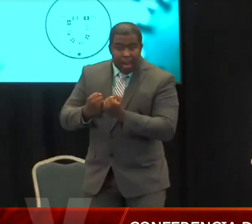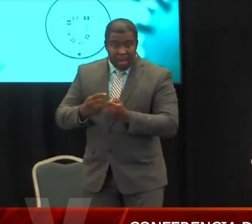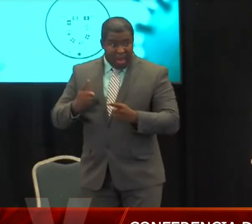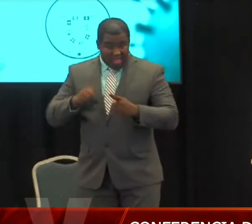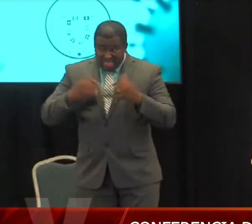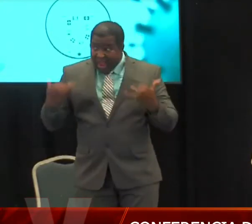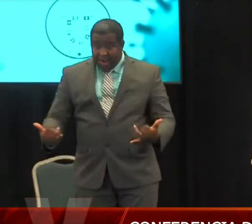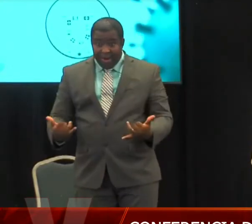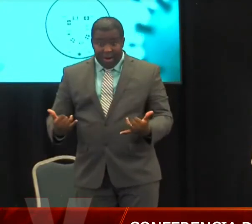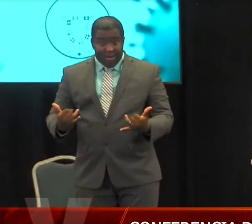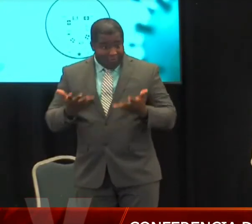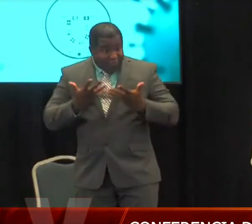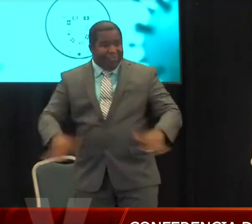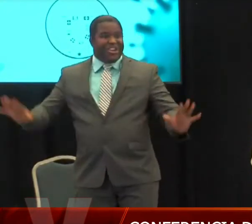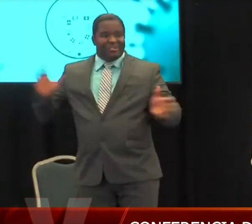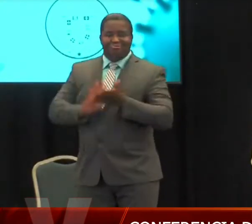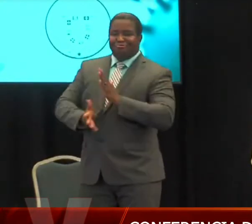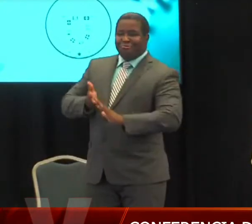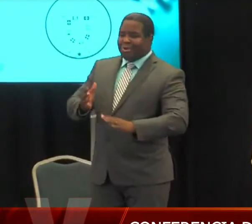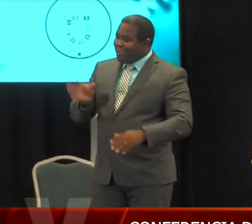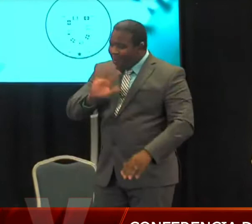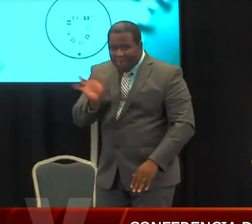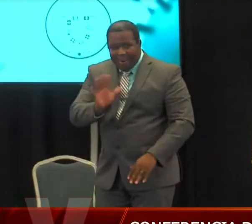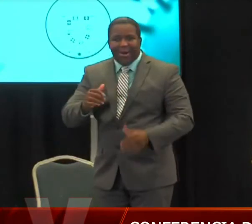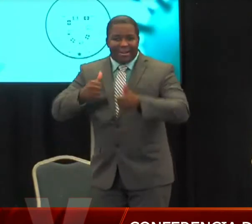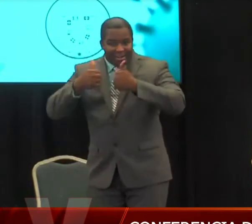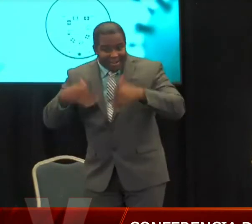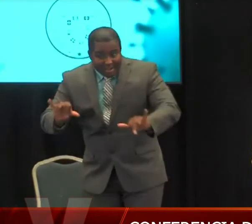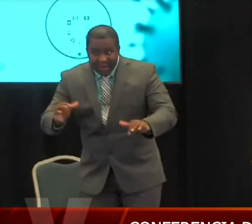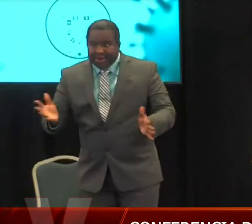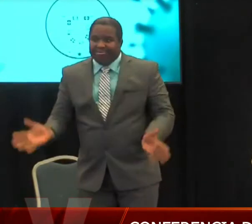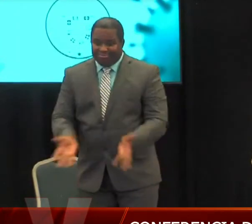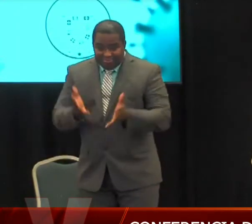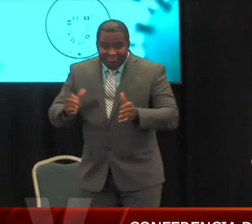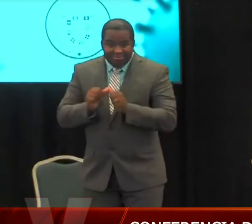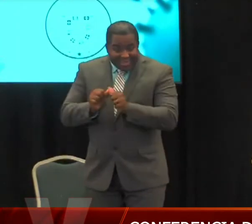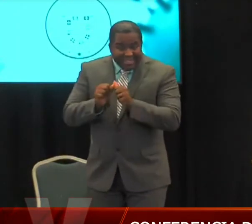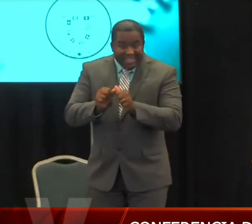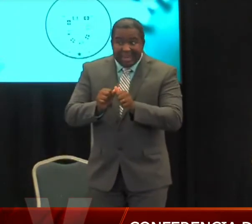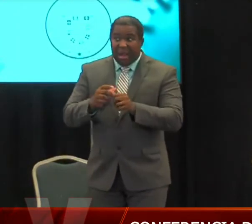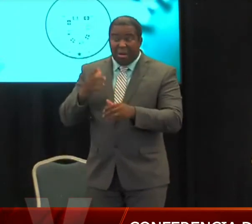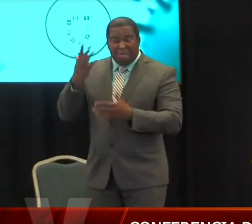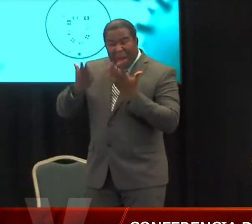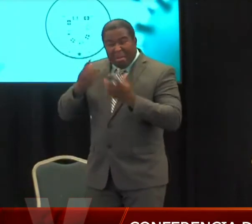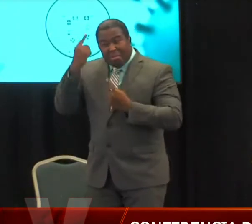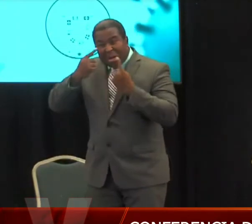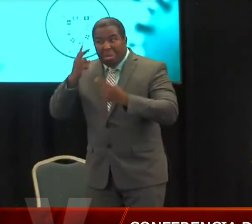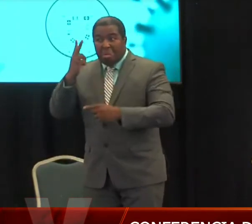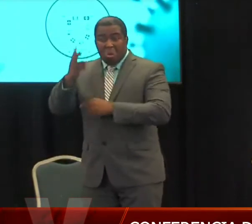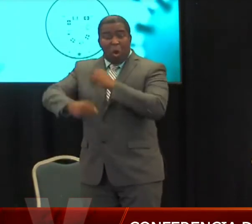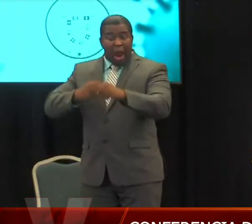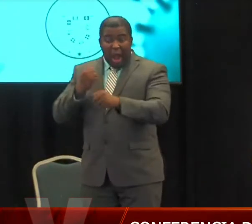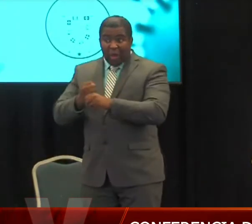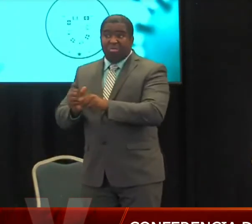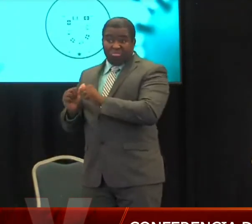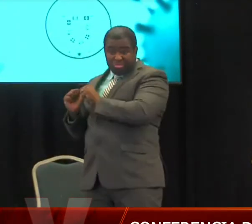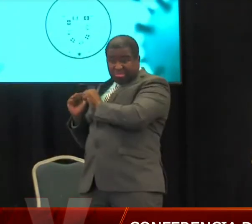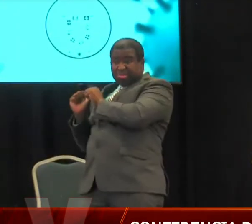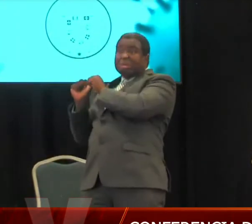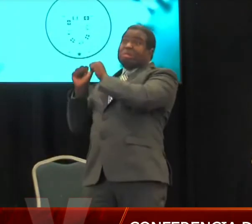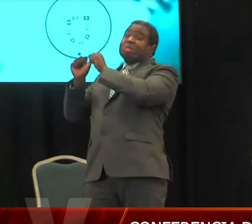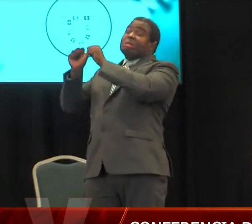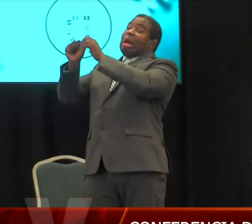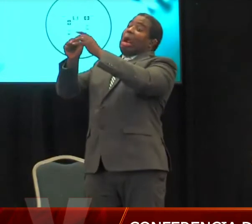posiblemente dos años a partir de ahora. Y de ese proceso de rastreo de Puerto Rico, como comenté anteriormente, vamos a redirigir lo que sería el